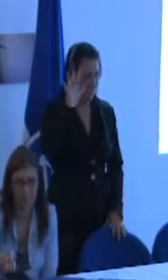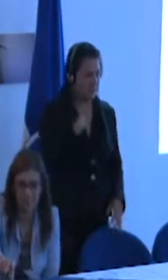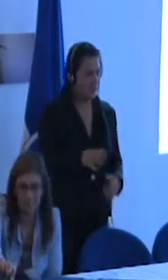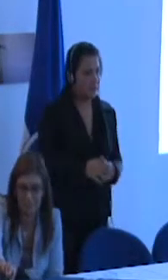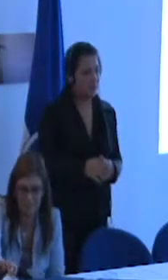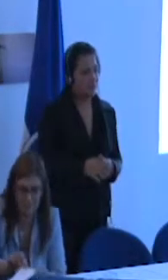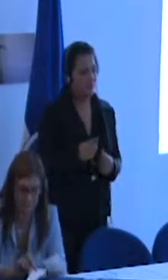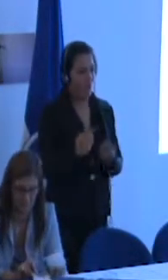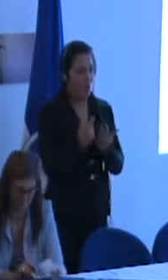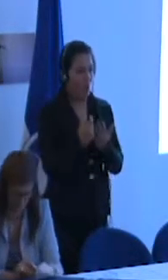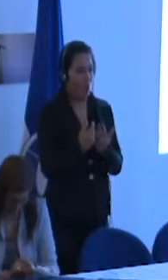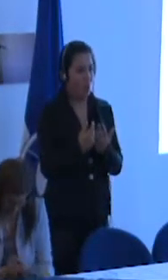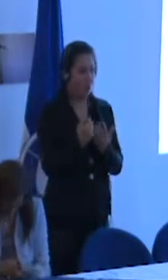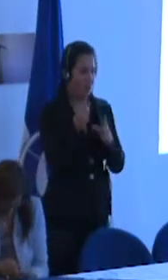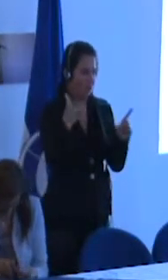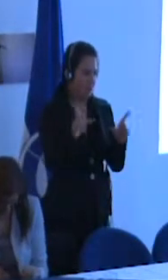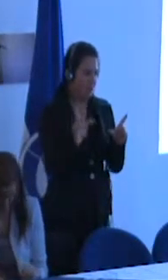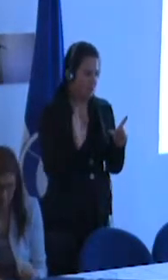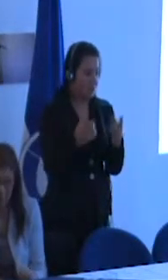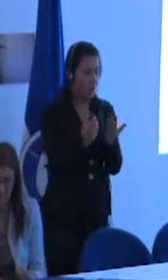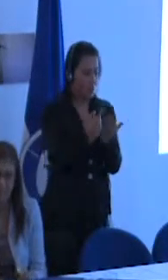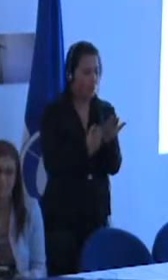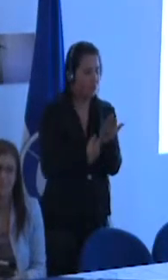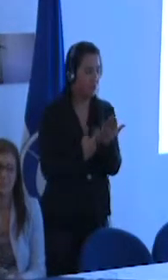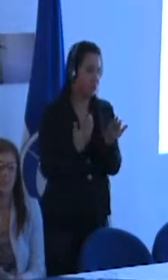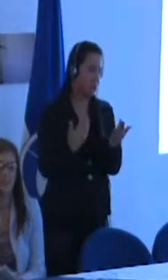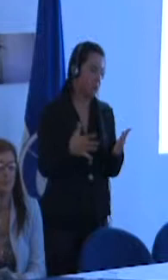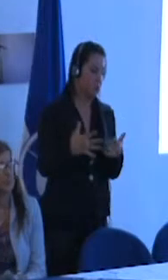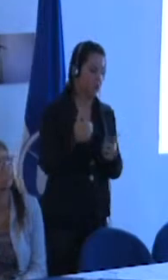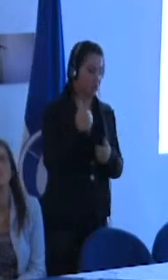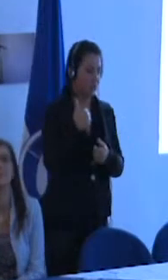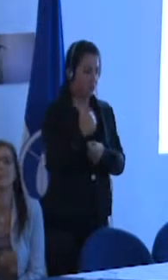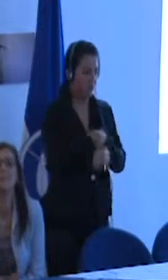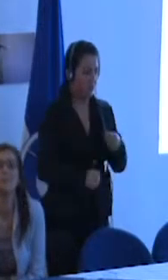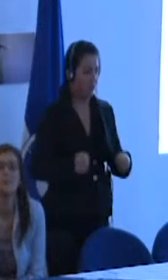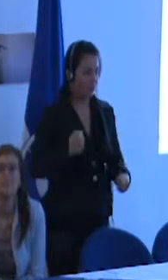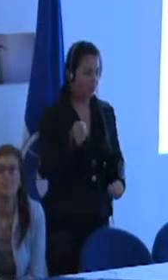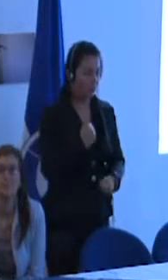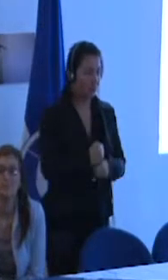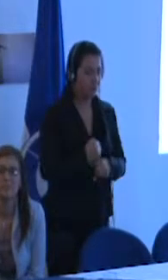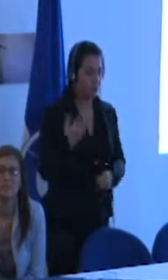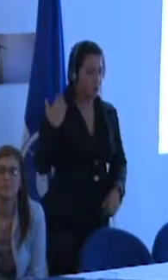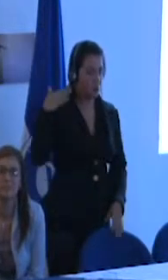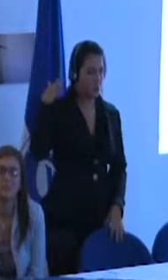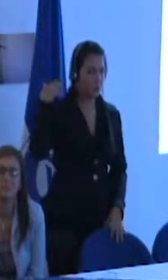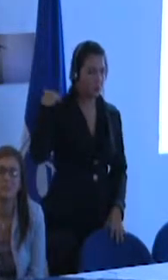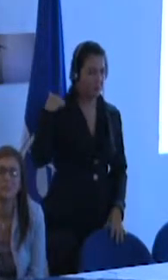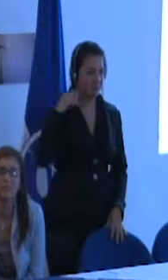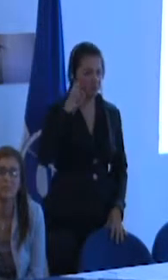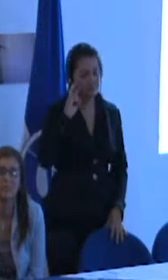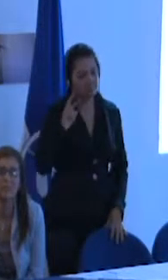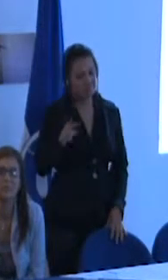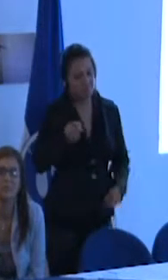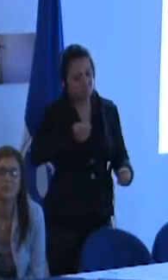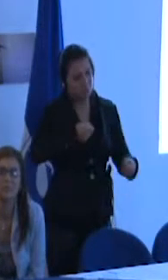una encuesta de hace unos 10 años, muestra que